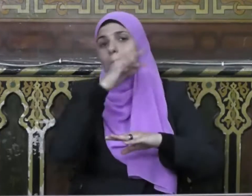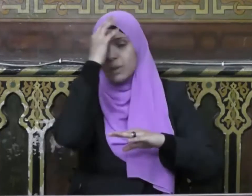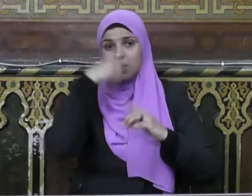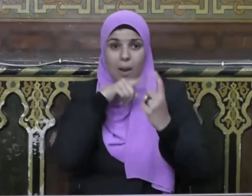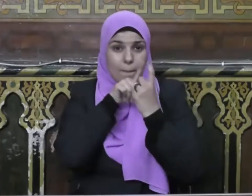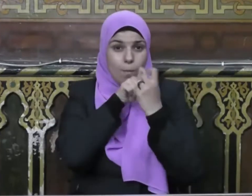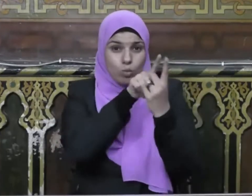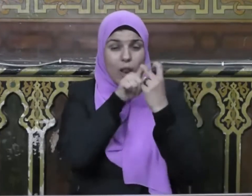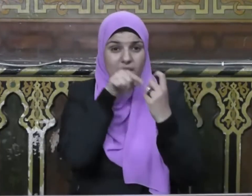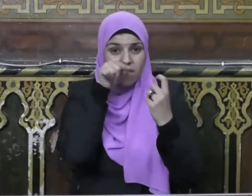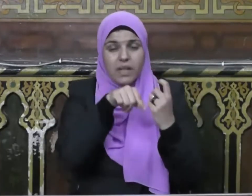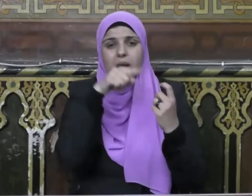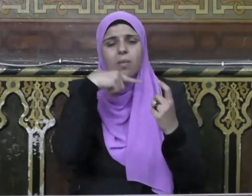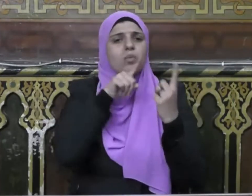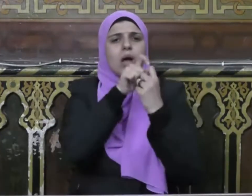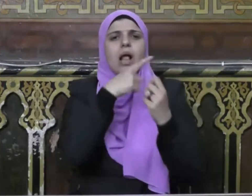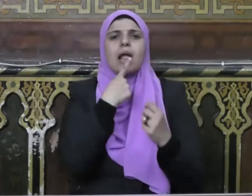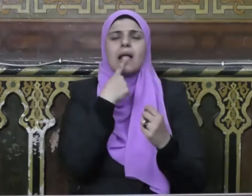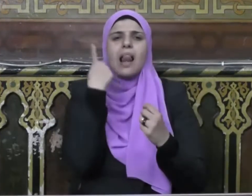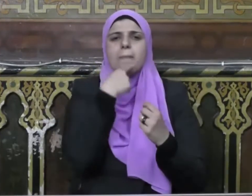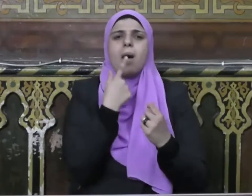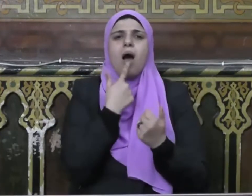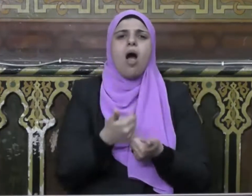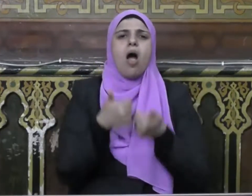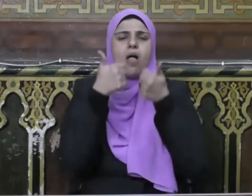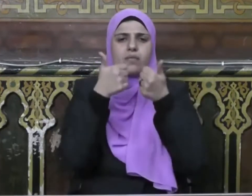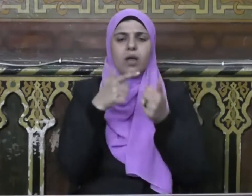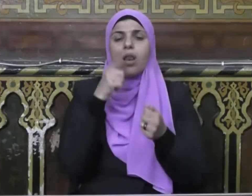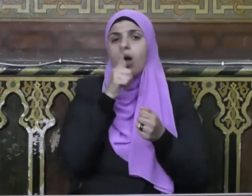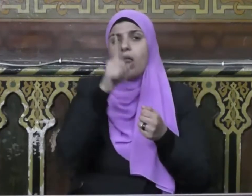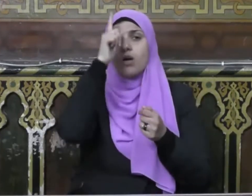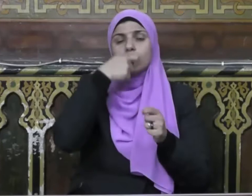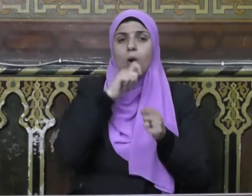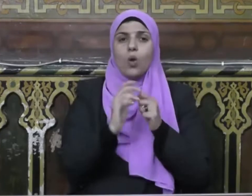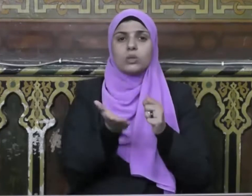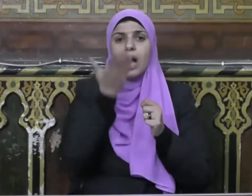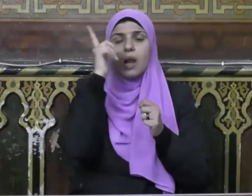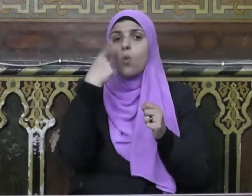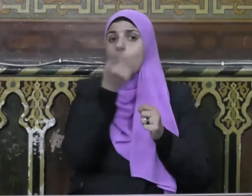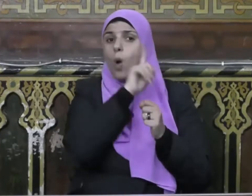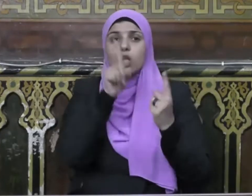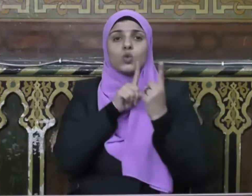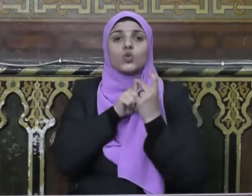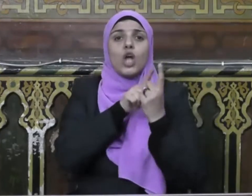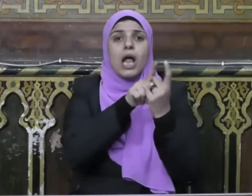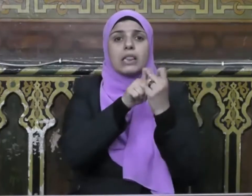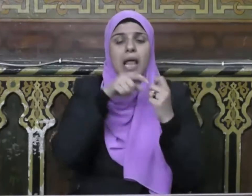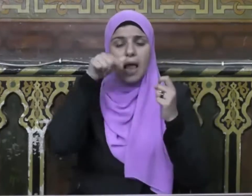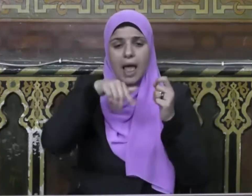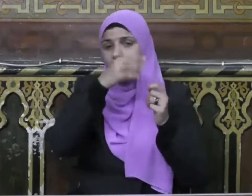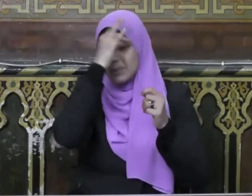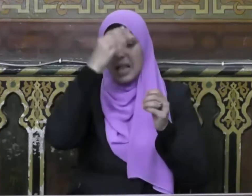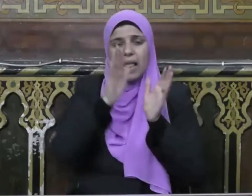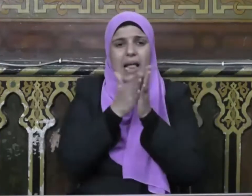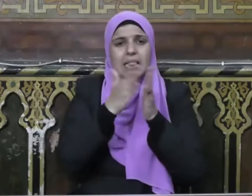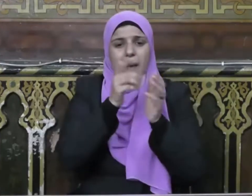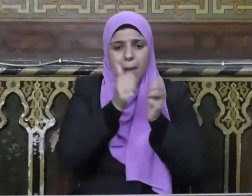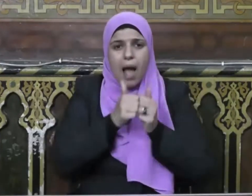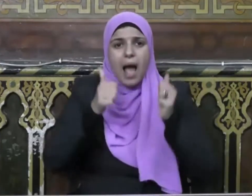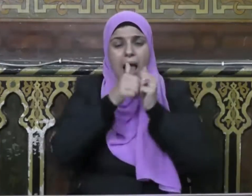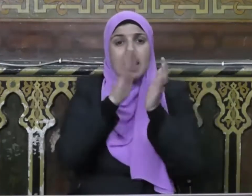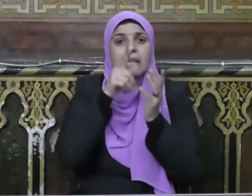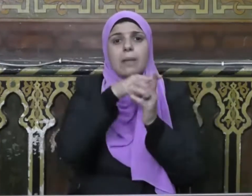أن تكون المجادلة بالتي هي أحسن فقال تعالى ولا تجادلوا أهل